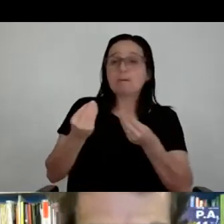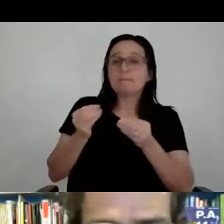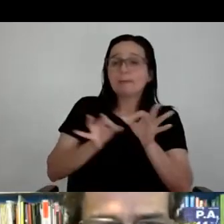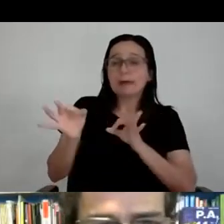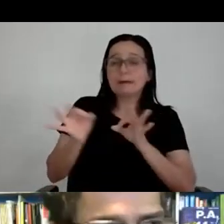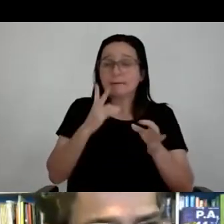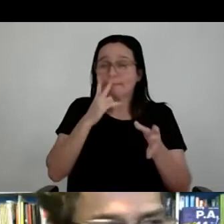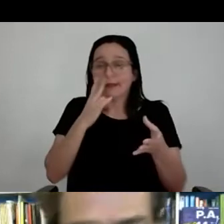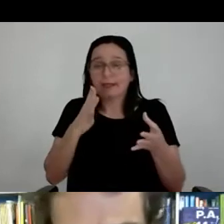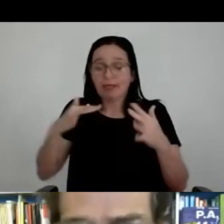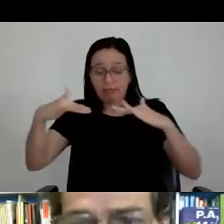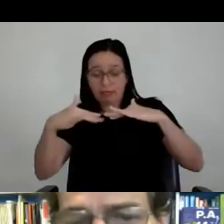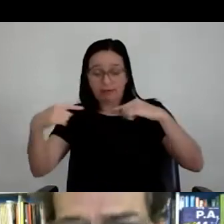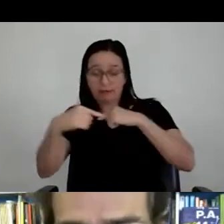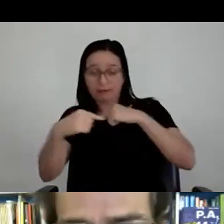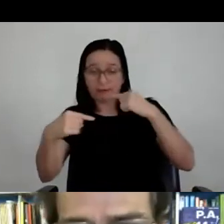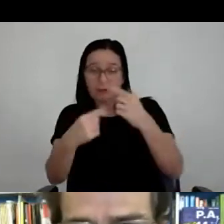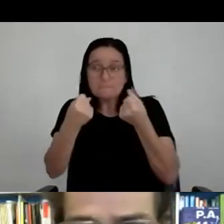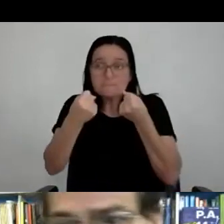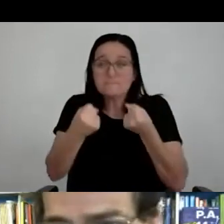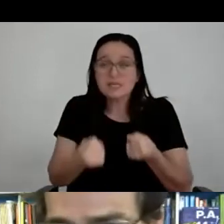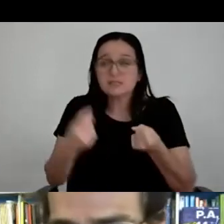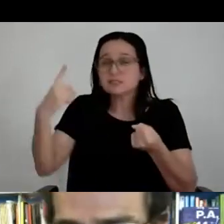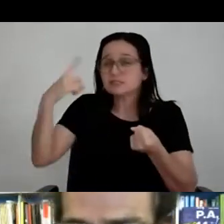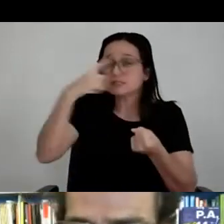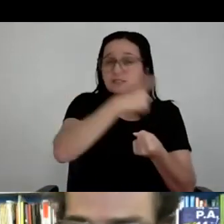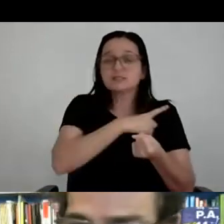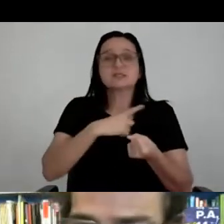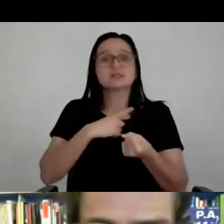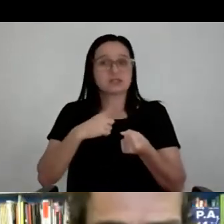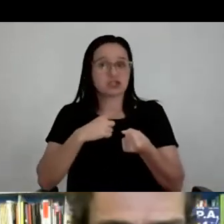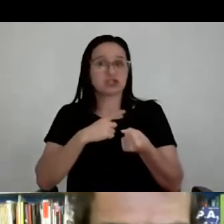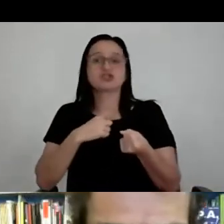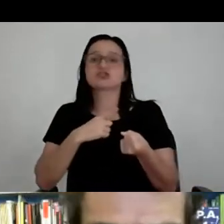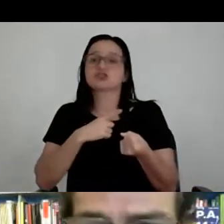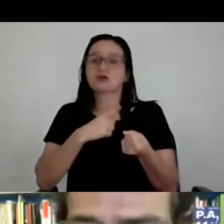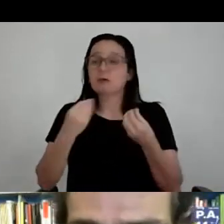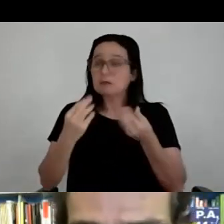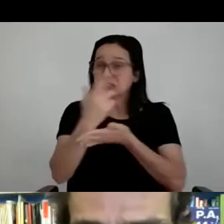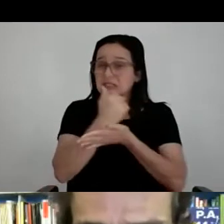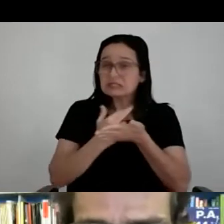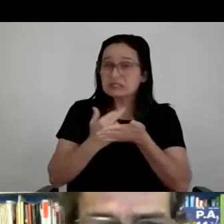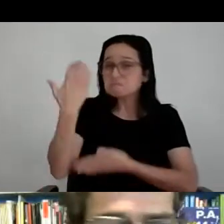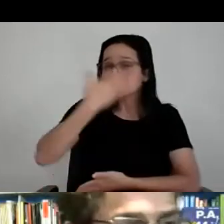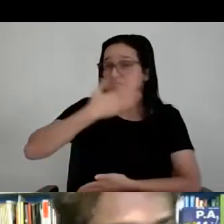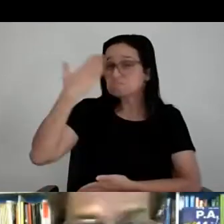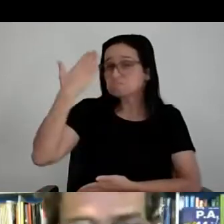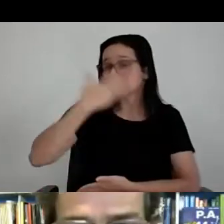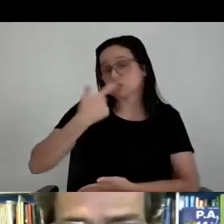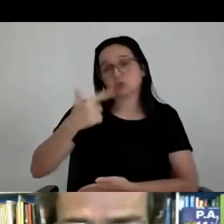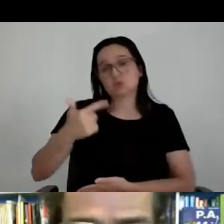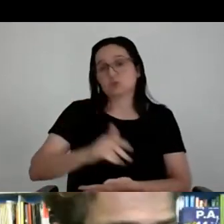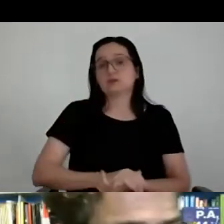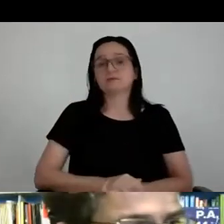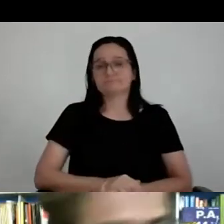-cabeças, um peso, uma carga, um volume, que talvez no desenho você não tenha tido aquela percepção. E você